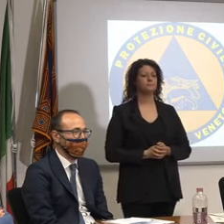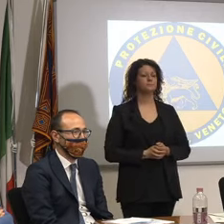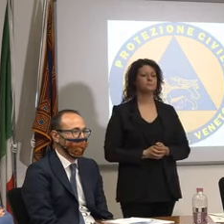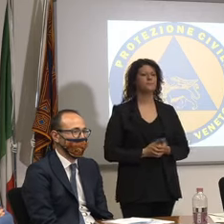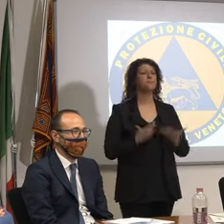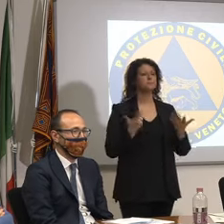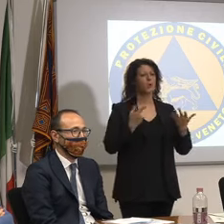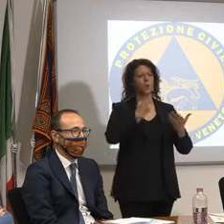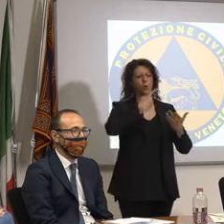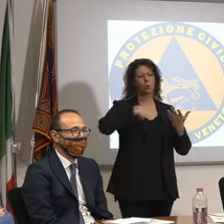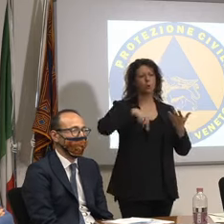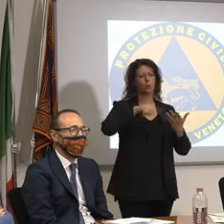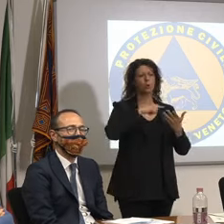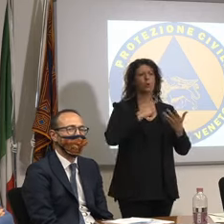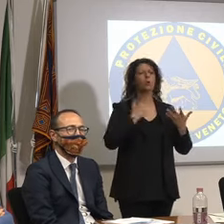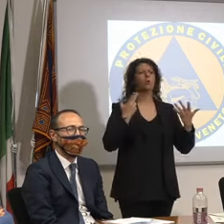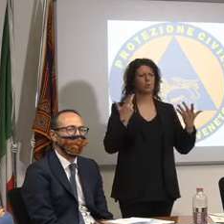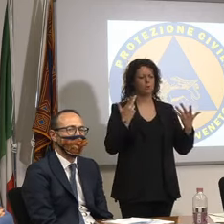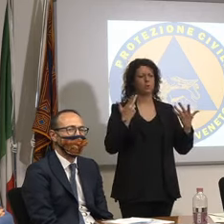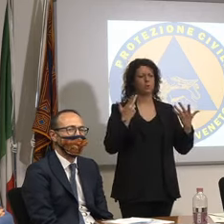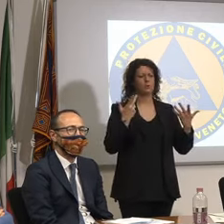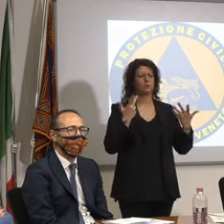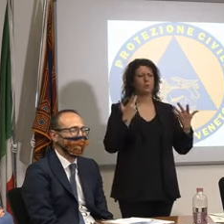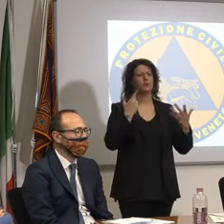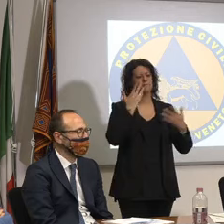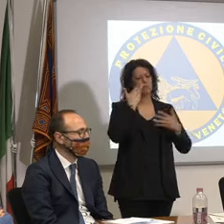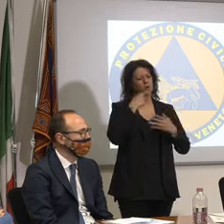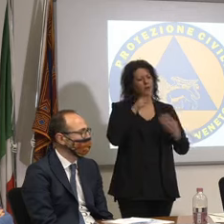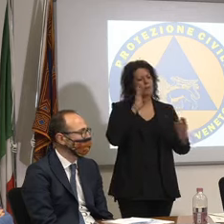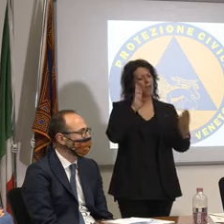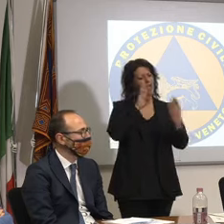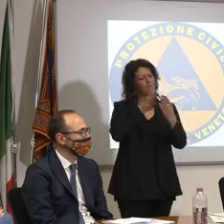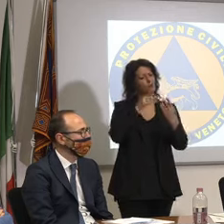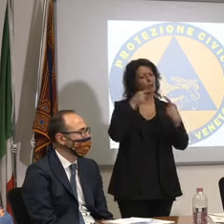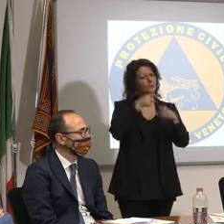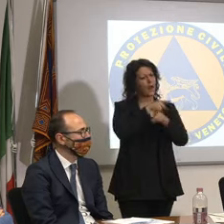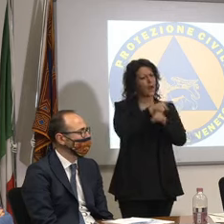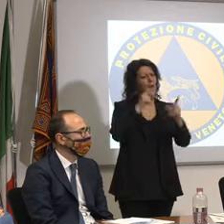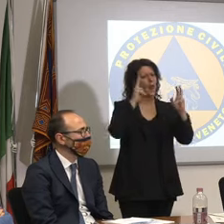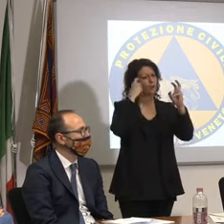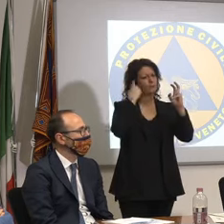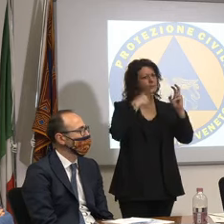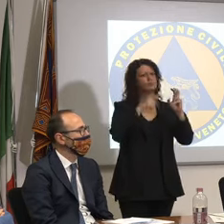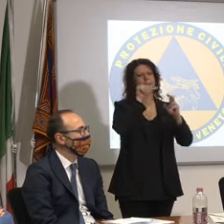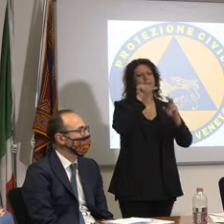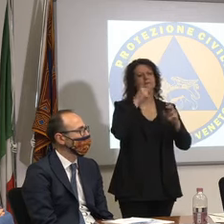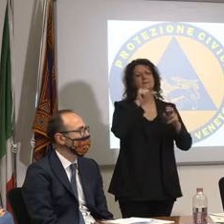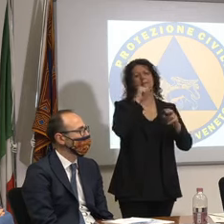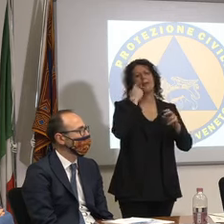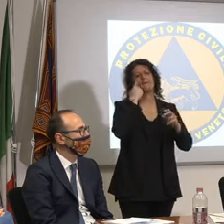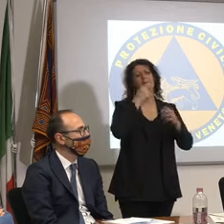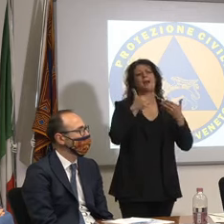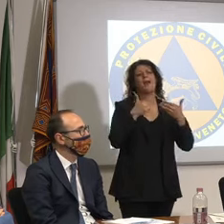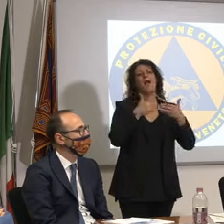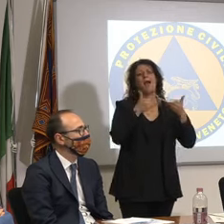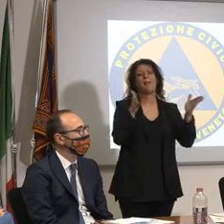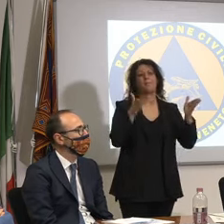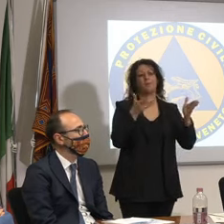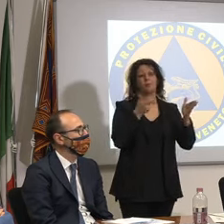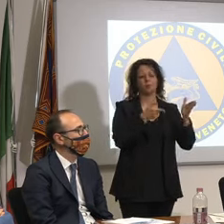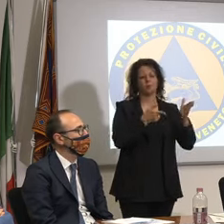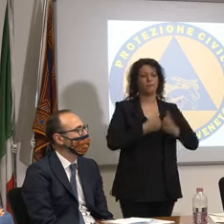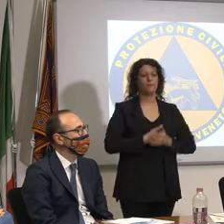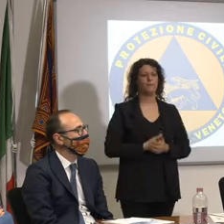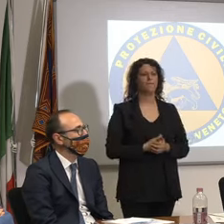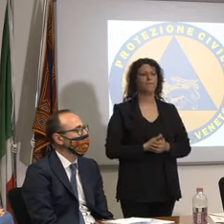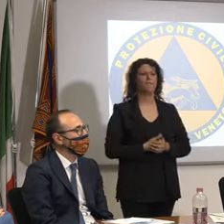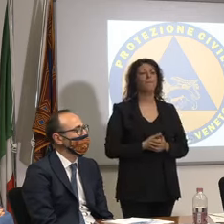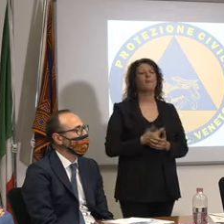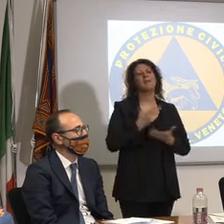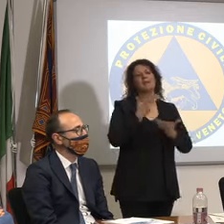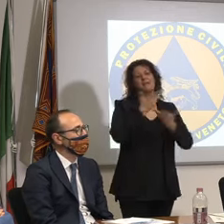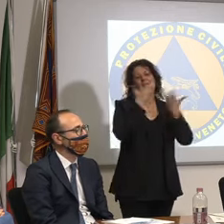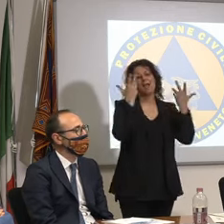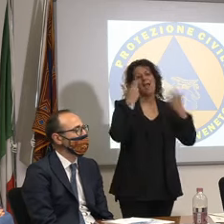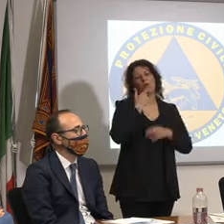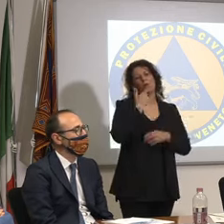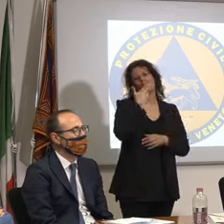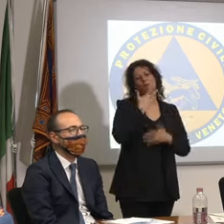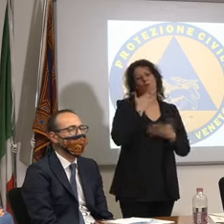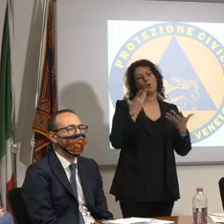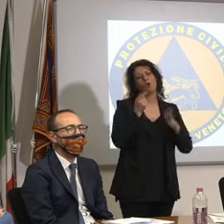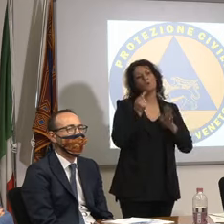affrontando e il tema delle riaperture ovviamente vi anticipo già lo faremo con gradualità